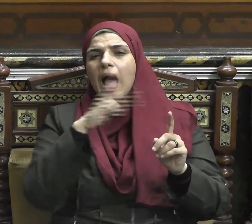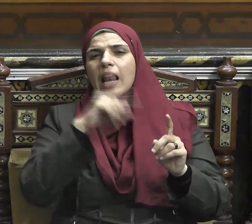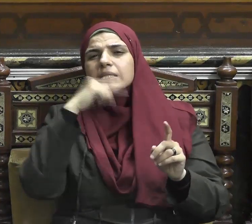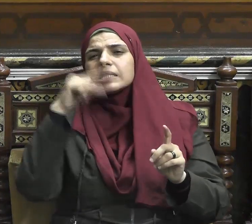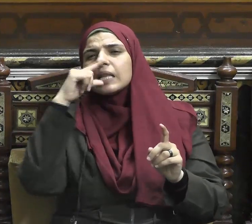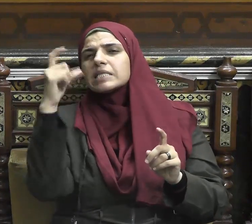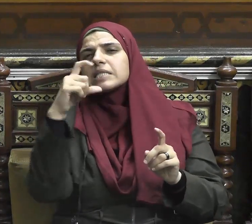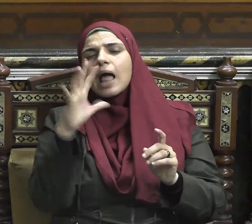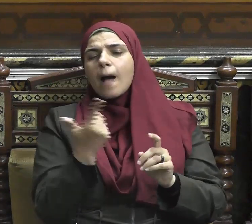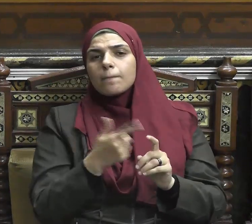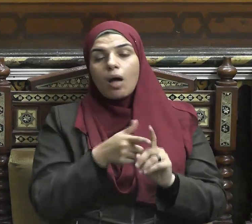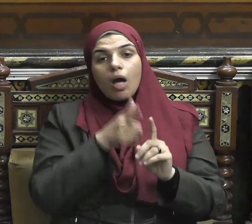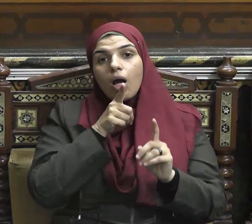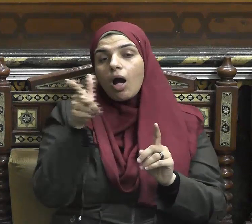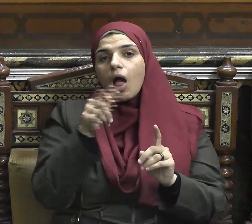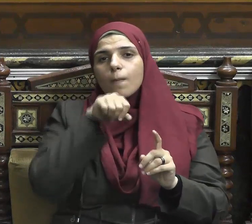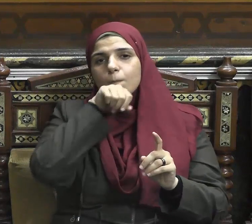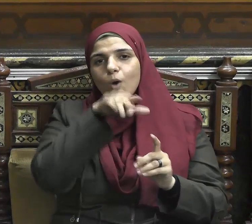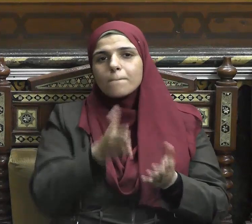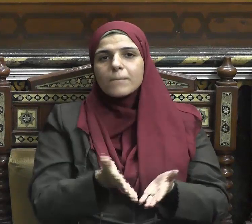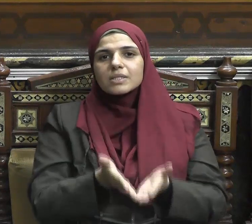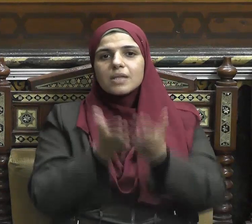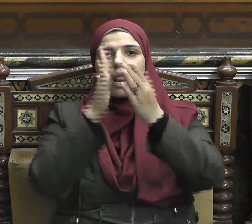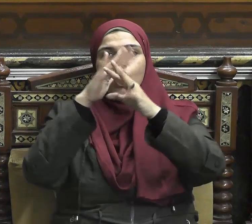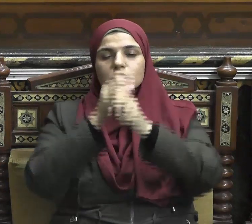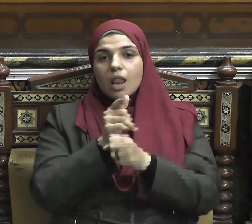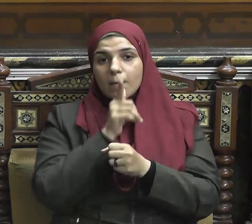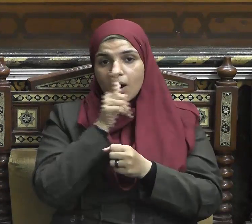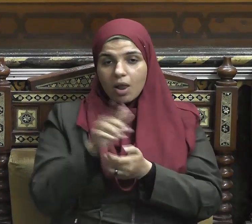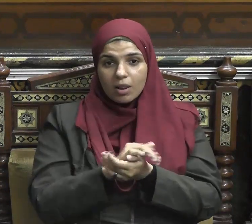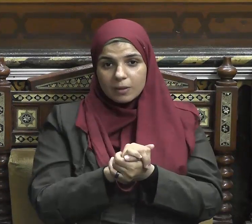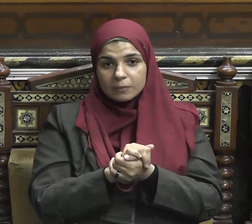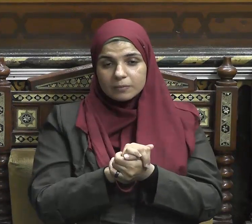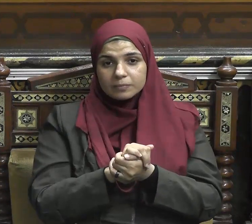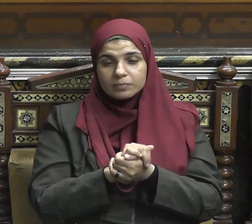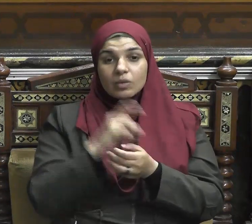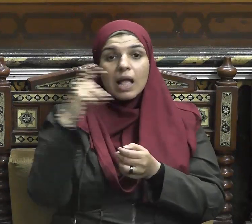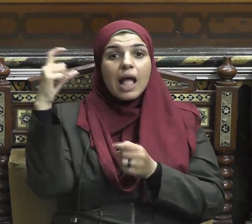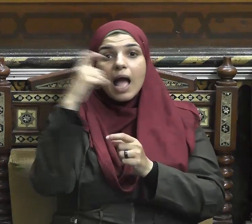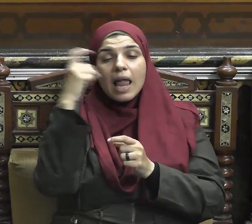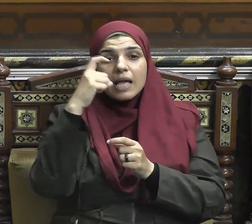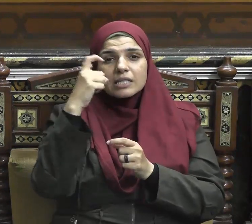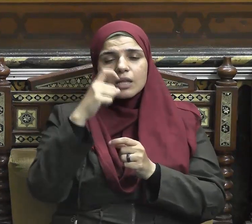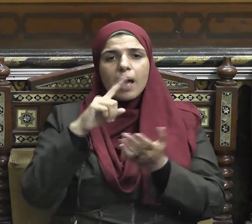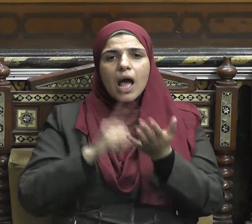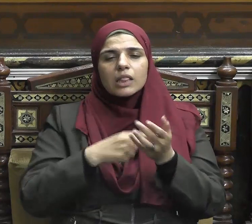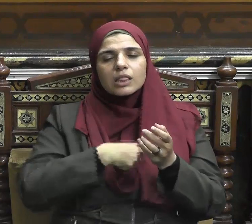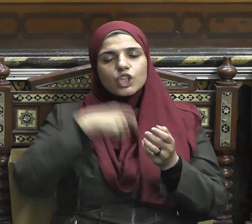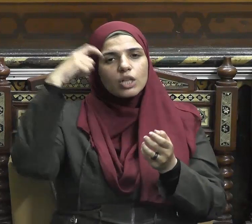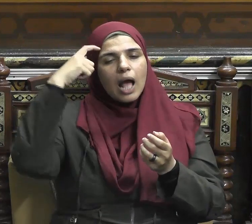المتدبر لأركان الإسلام التي جاءت في حديث جبريل عليه السلام